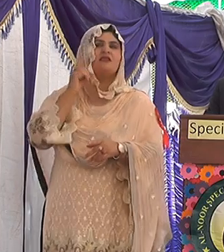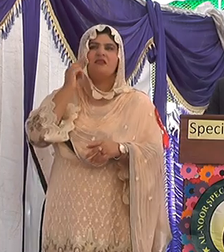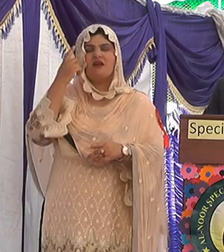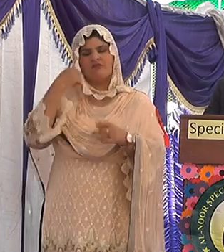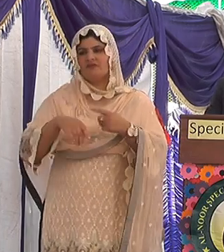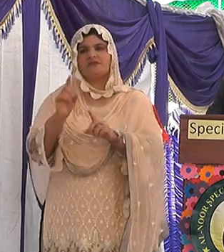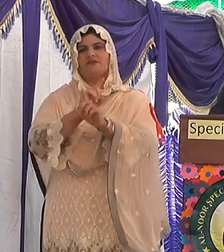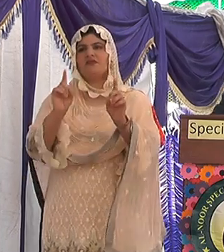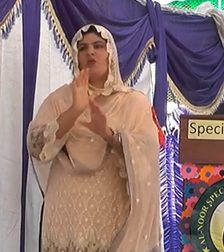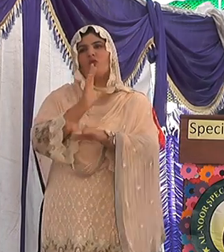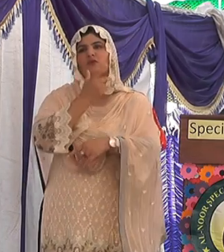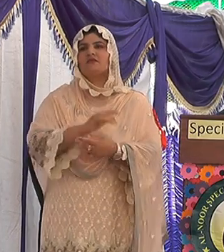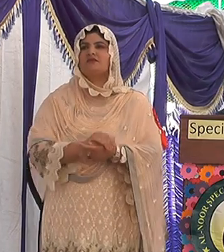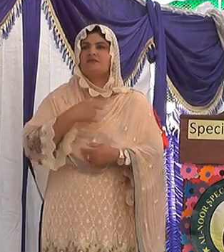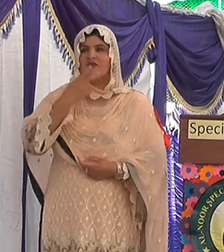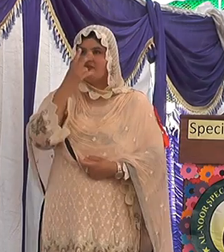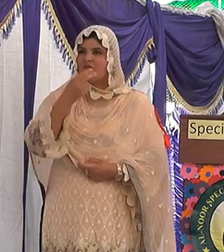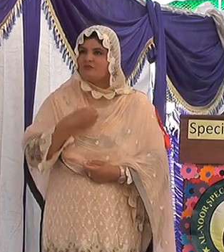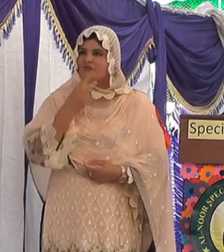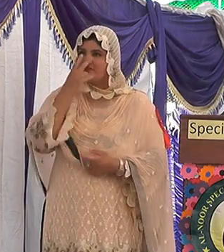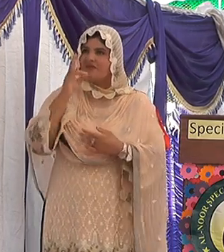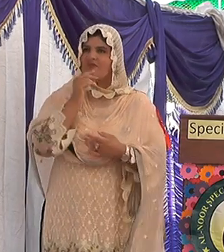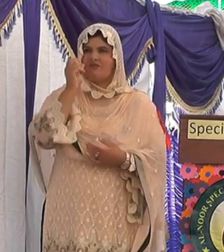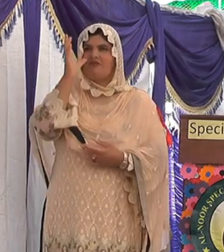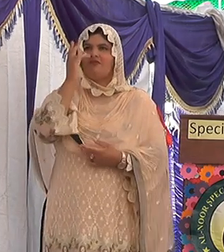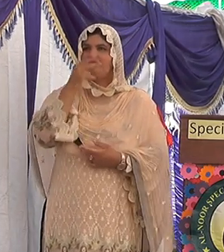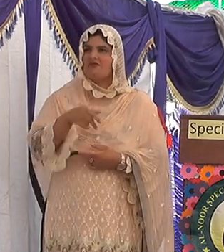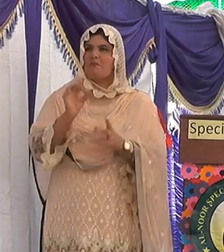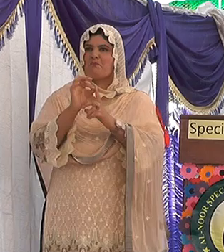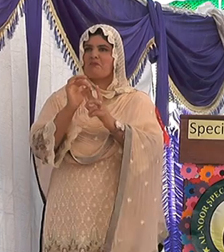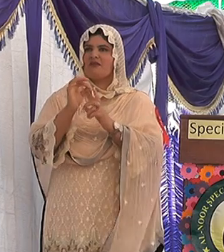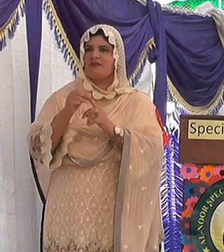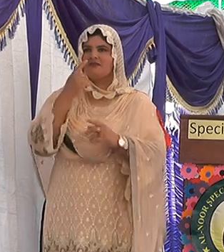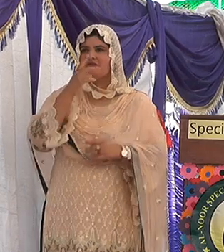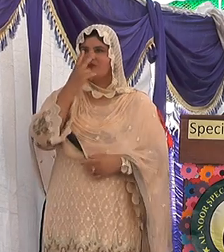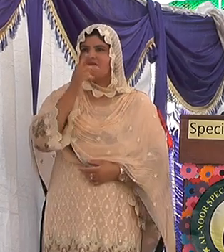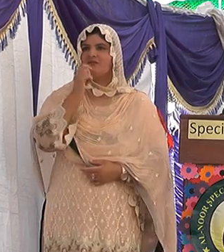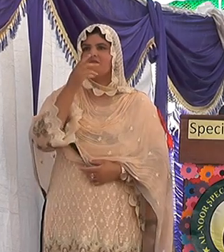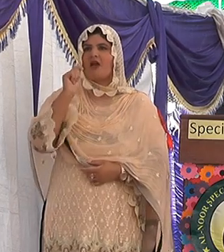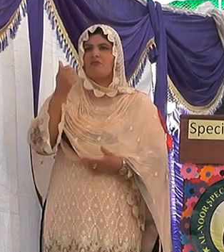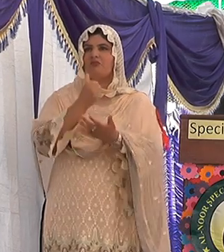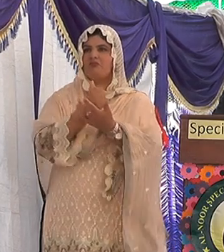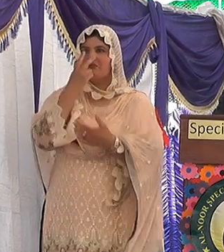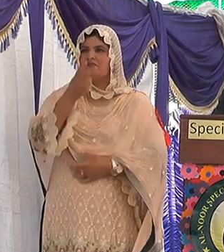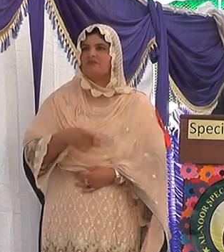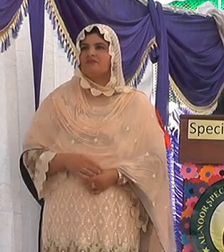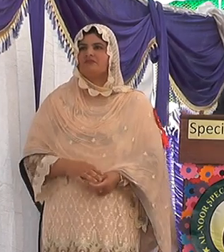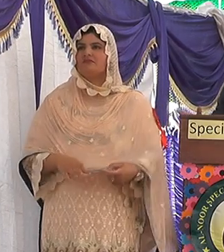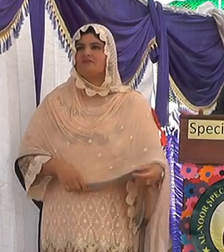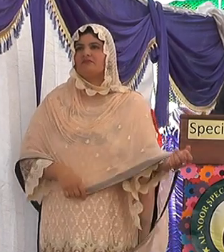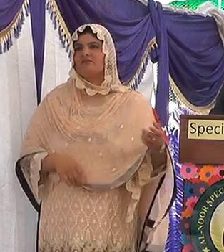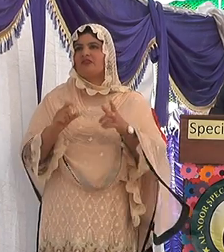جب میں یہاں آیا ایک ہونکہ خوشگوار حیرت میری منتزد تھی مجھے پتہ چلا کہ پاکستان کے ایک انتہائی موقع وزنس گروپ دین گروپ